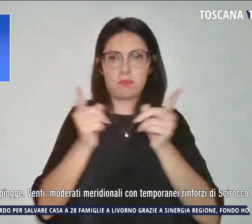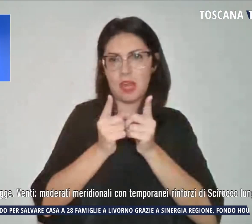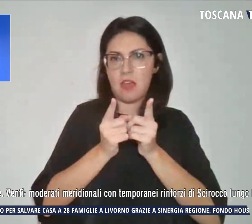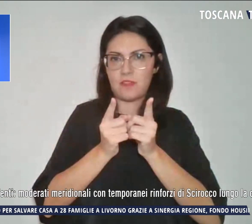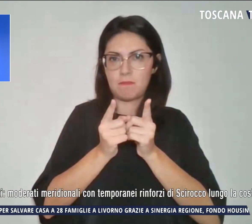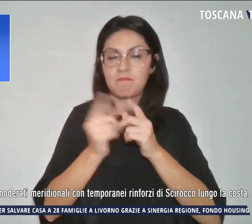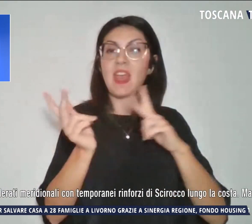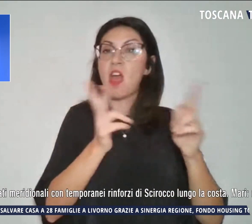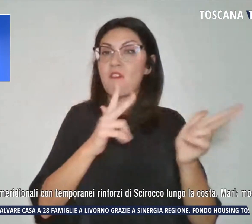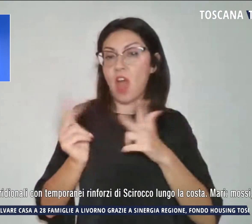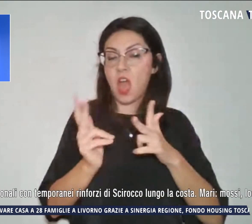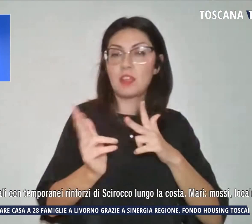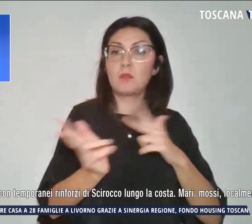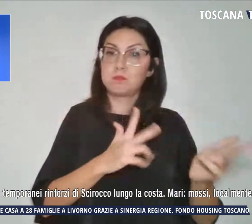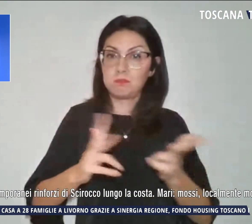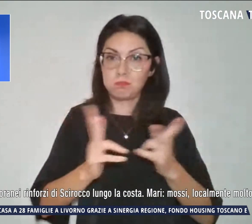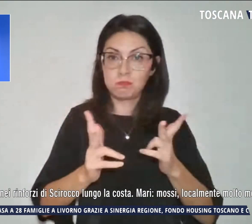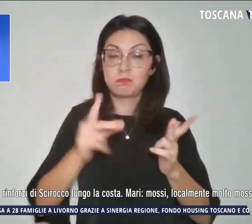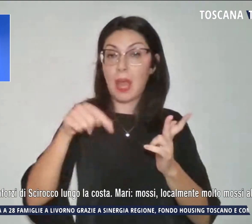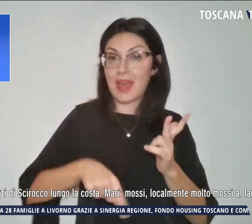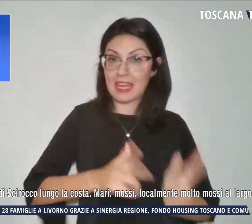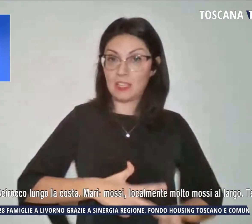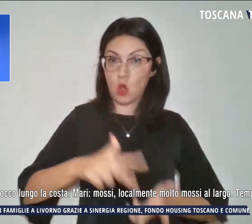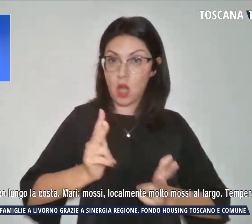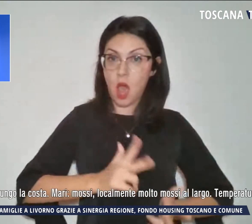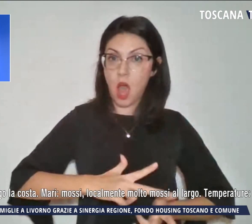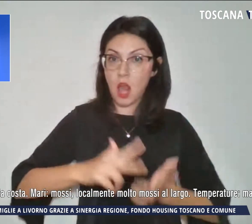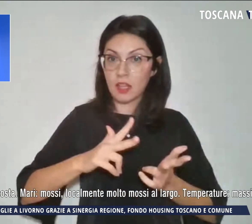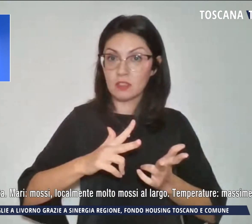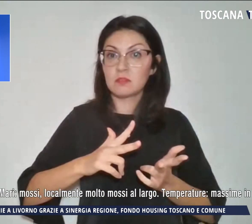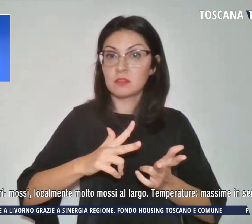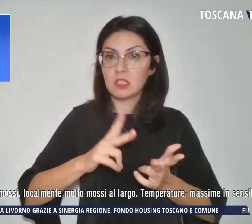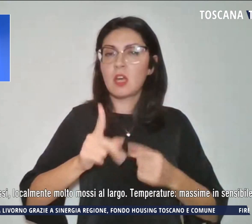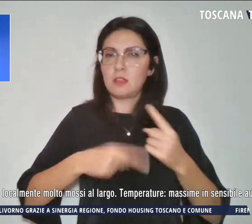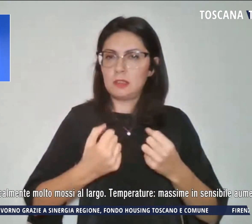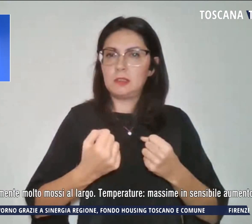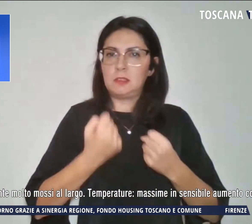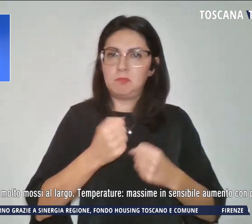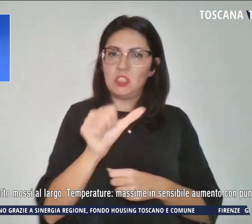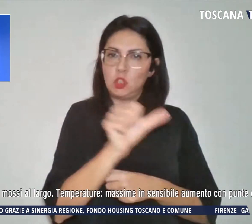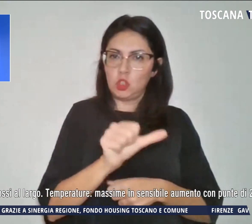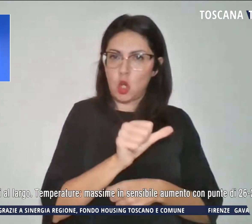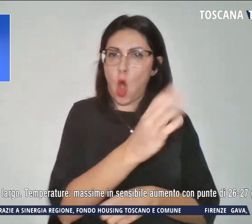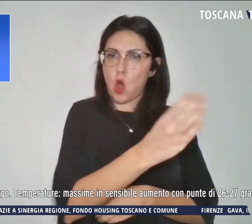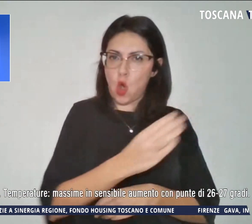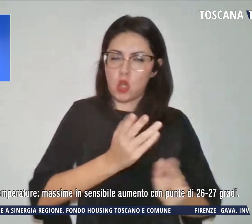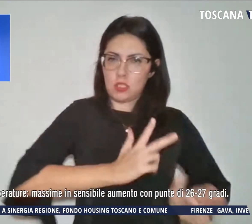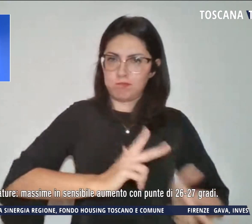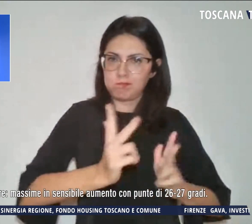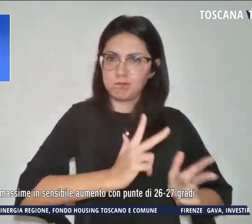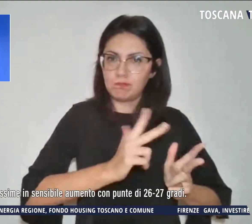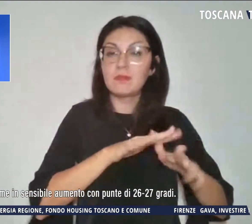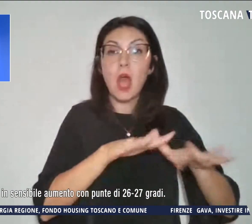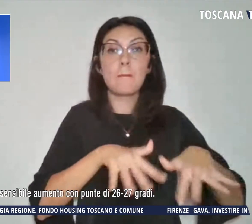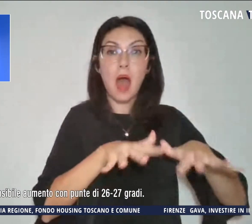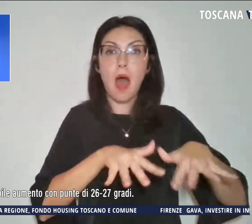moderati meridionali con temporanei rinforzo di scirocco lungo la costa. I mari sono